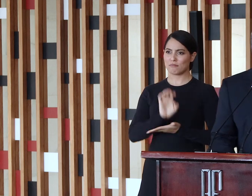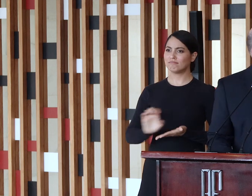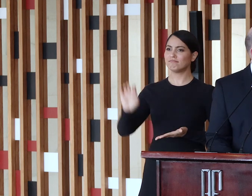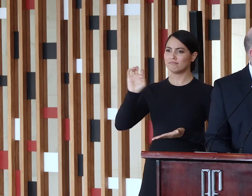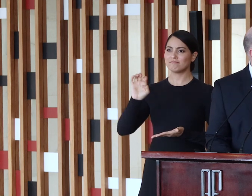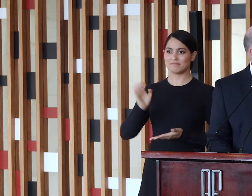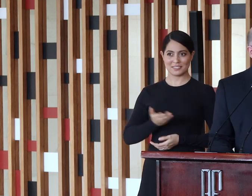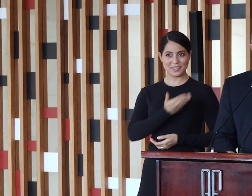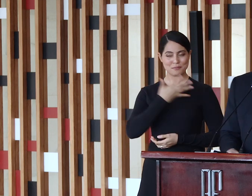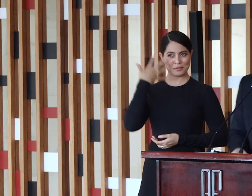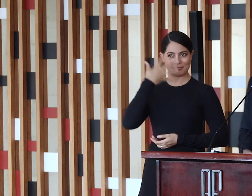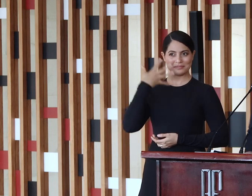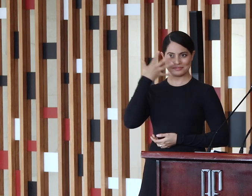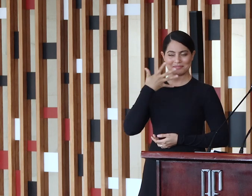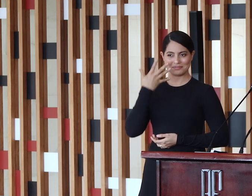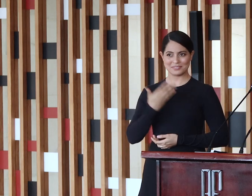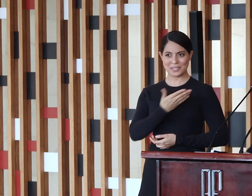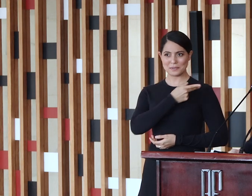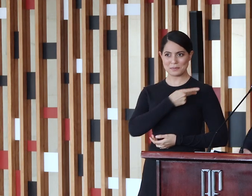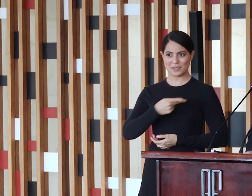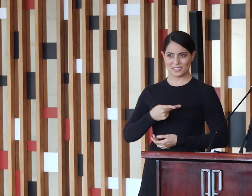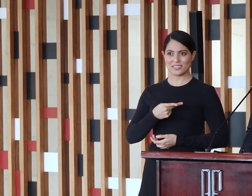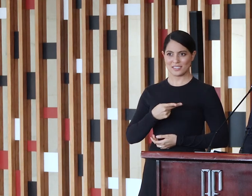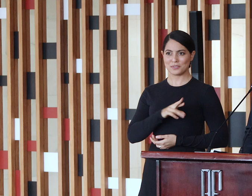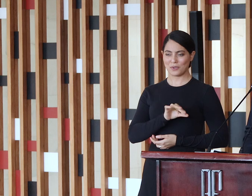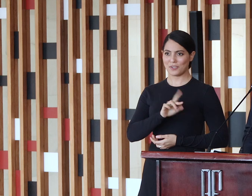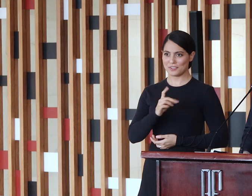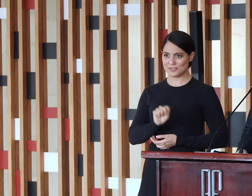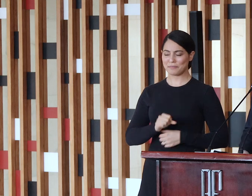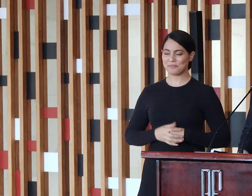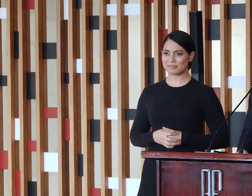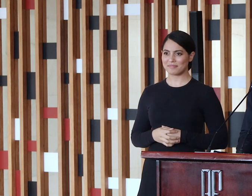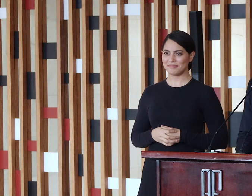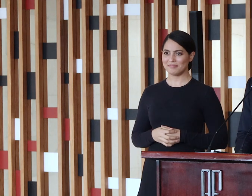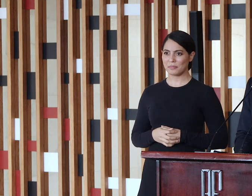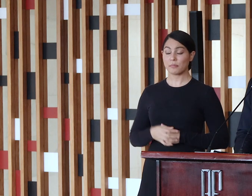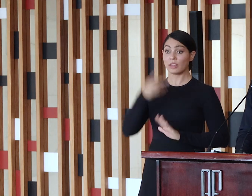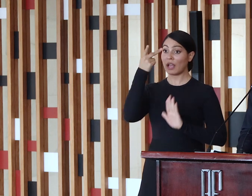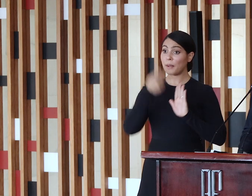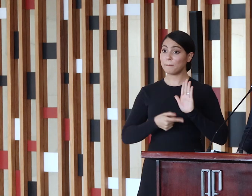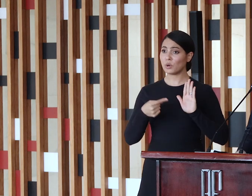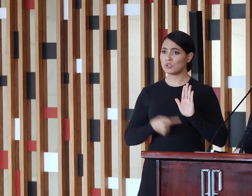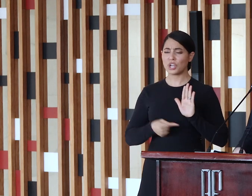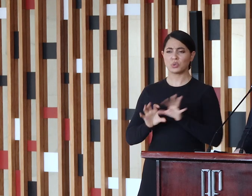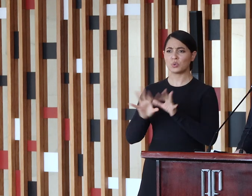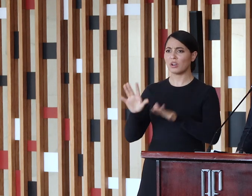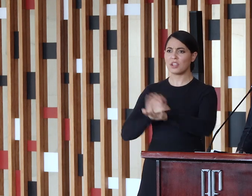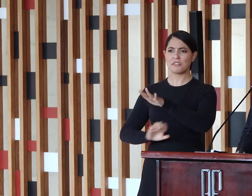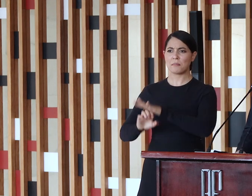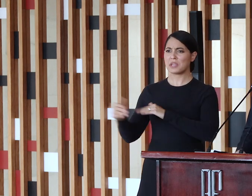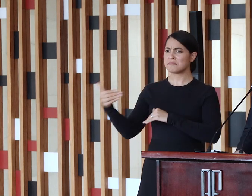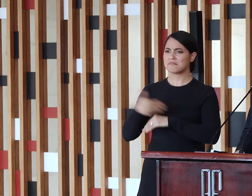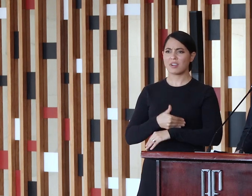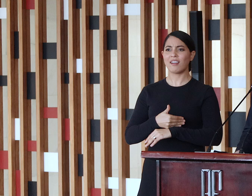Algo que foi muito bem dito no discurso do presidente do Centro Rochas. É um projeto que estará aberto a todas as empresas e a todos